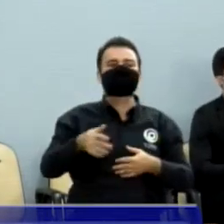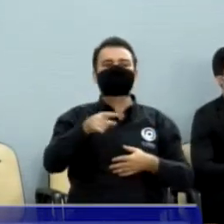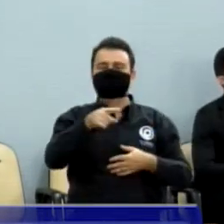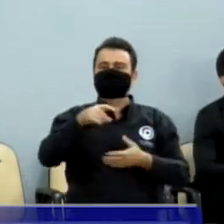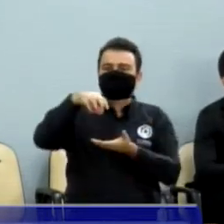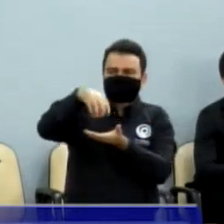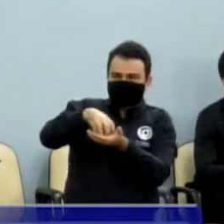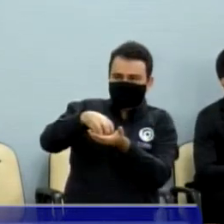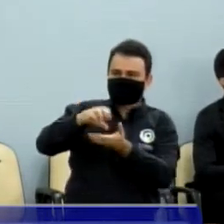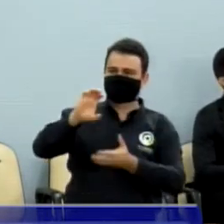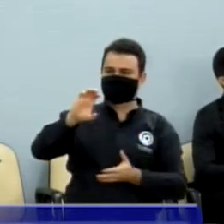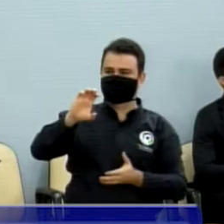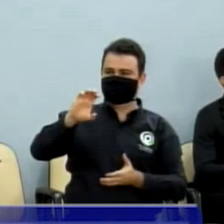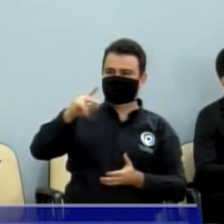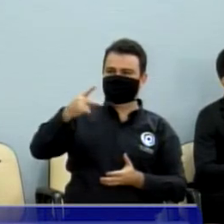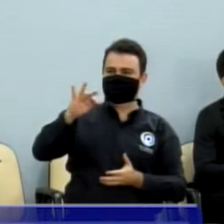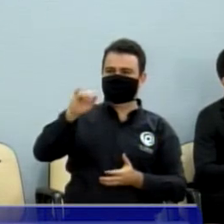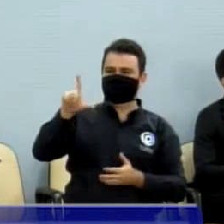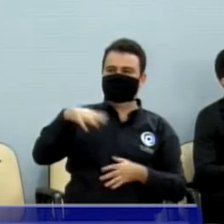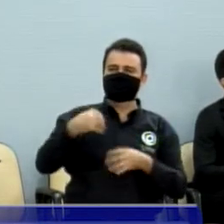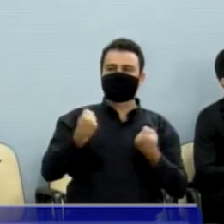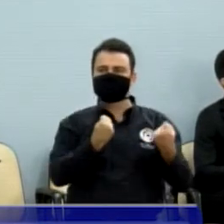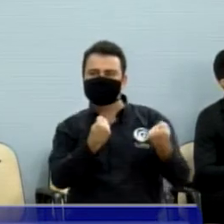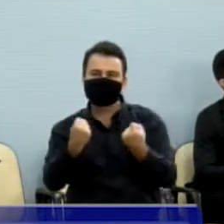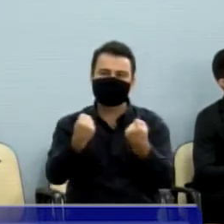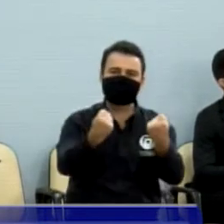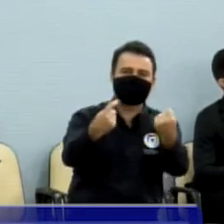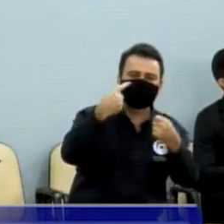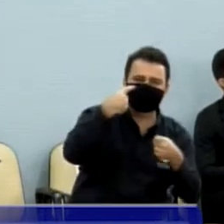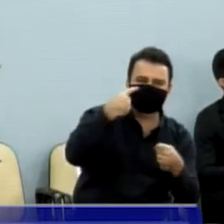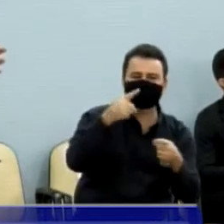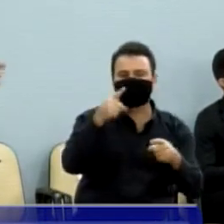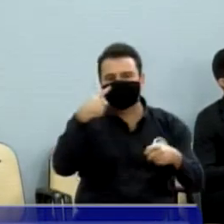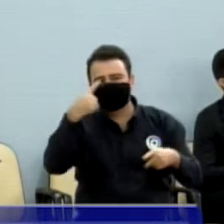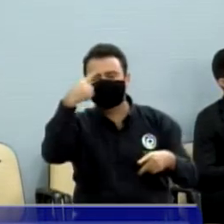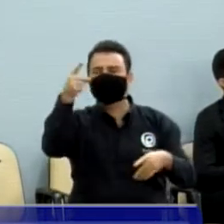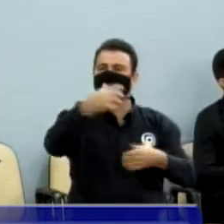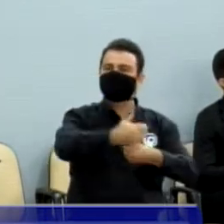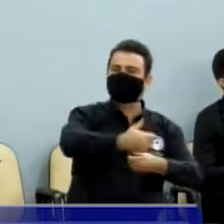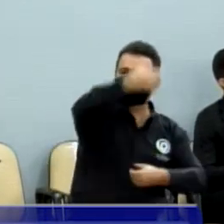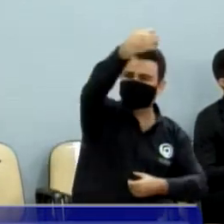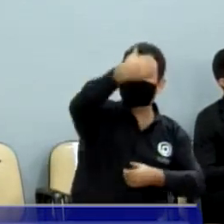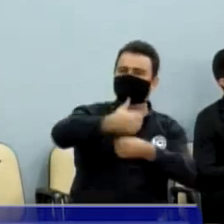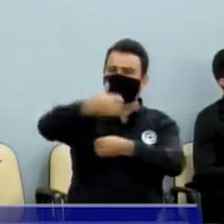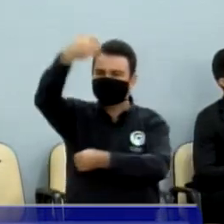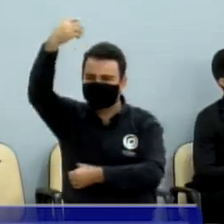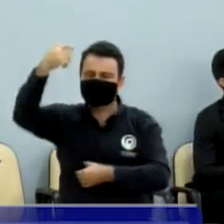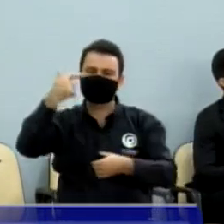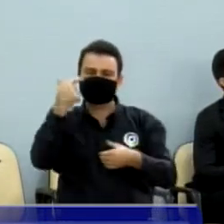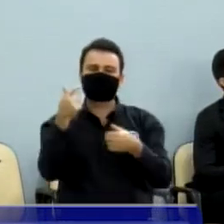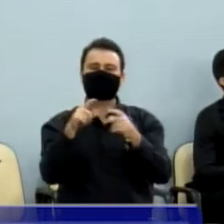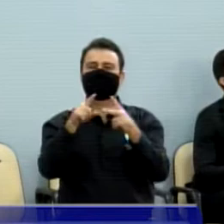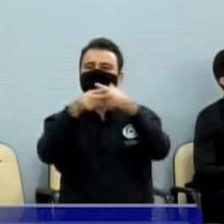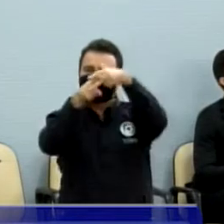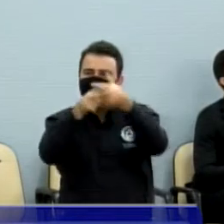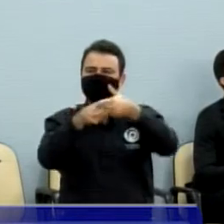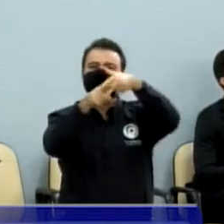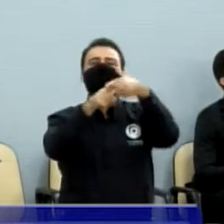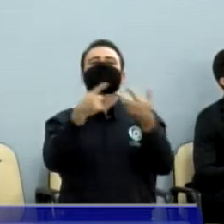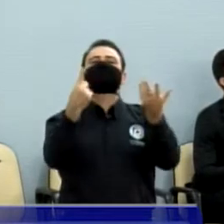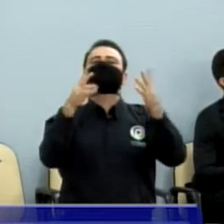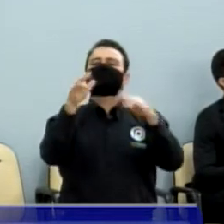empreiteira que presta serviço à CPFL já colocando os postes, aumentando a rede, energia,